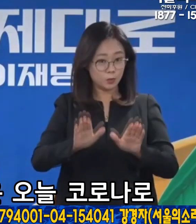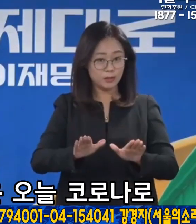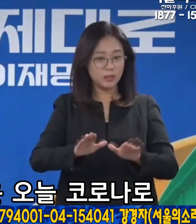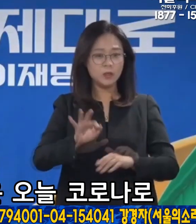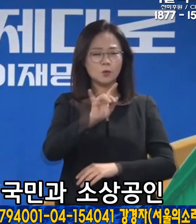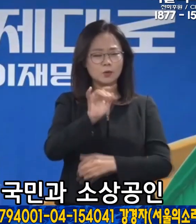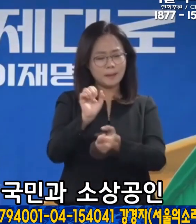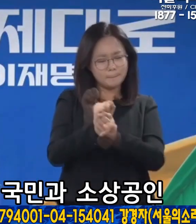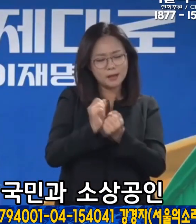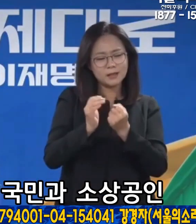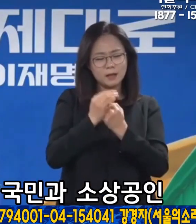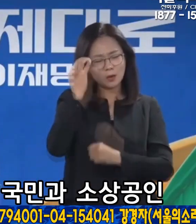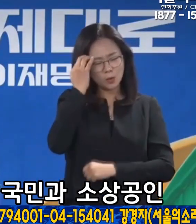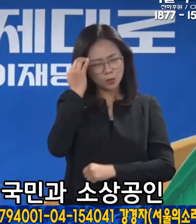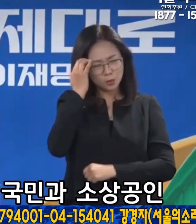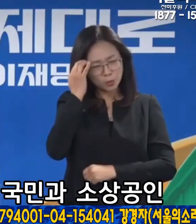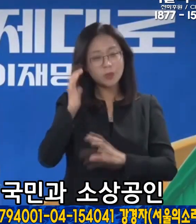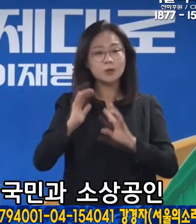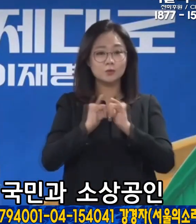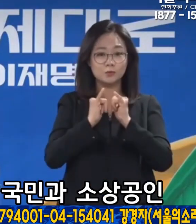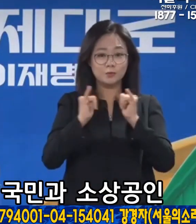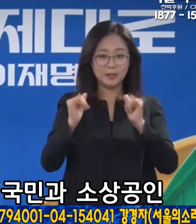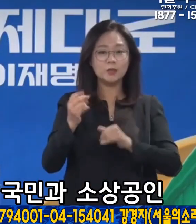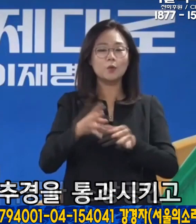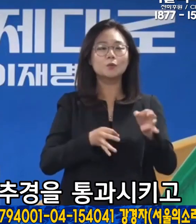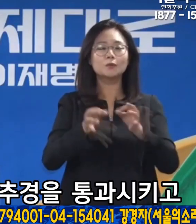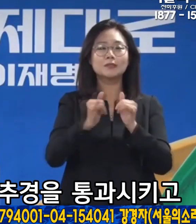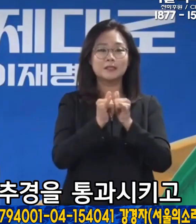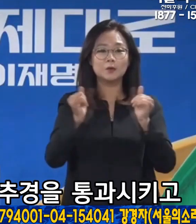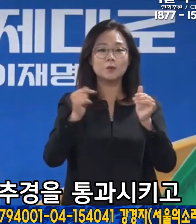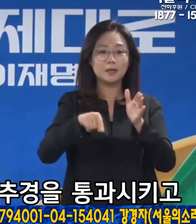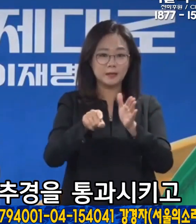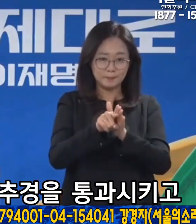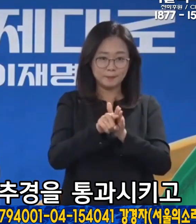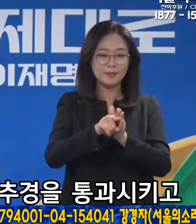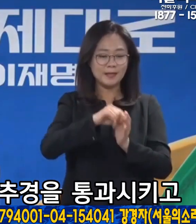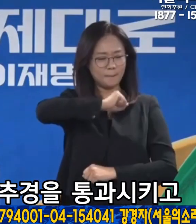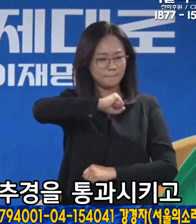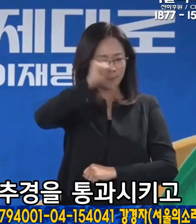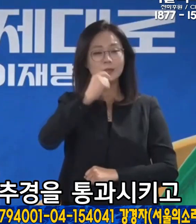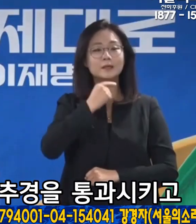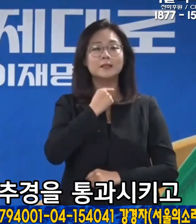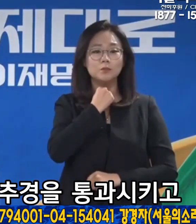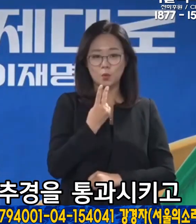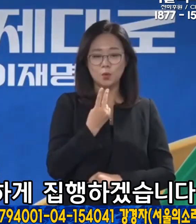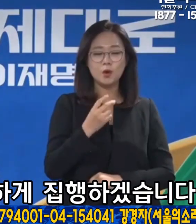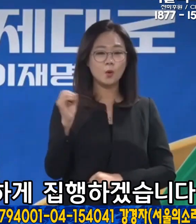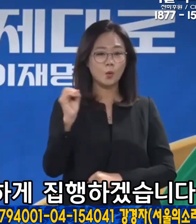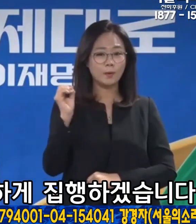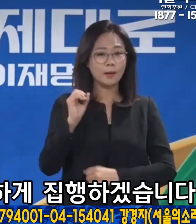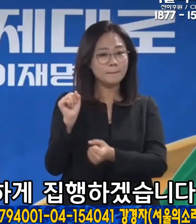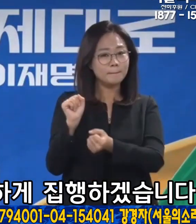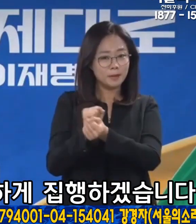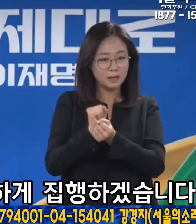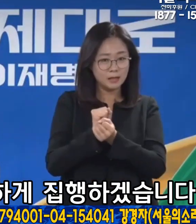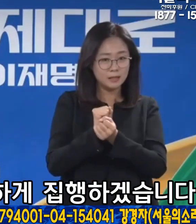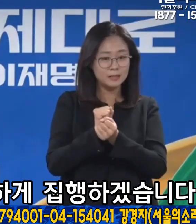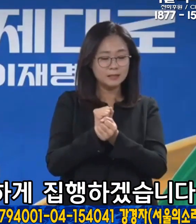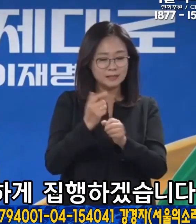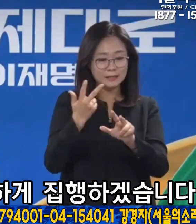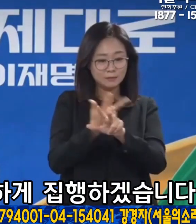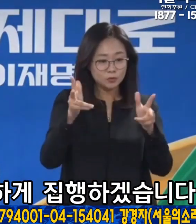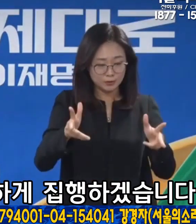코로나로 고통받고 있는 국민과 소상공인 자행업자를 위한 추경을 통과시키고 이번 주 내로